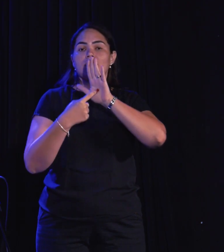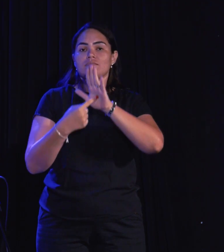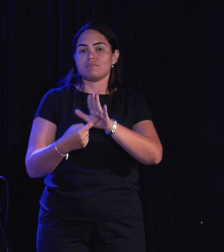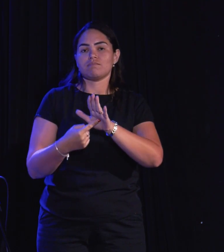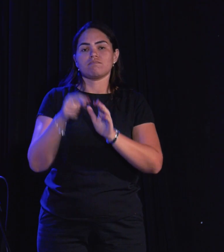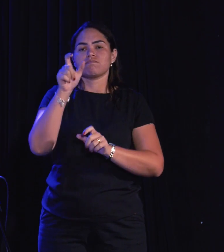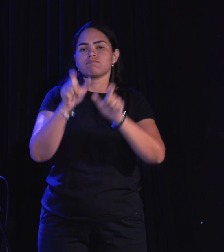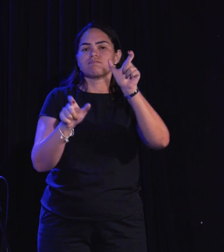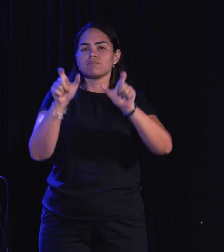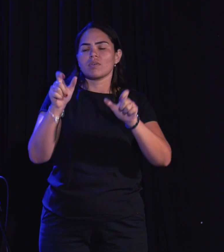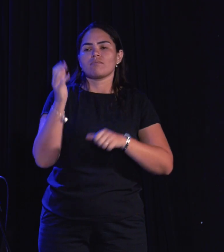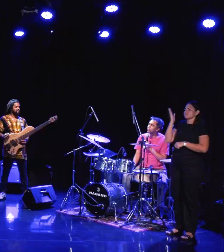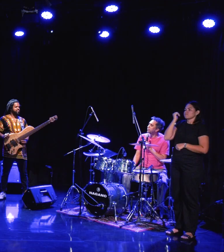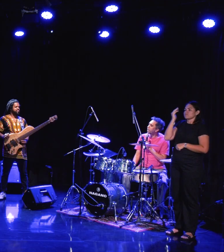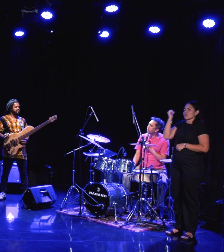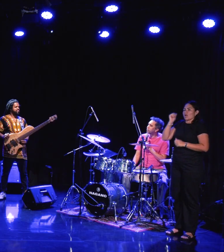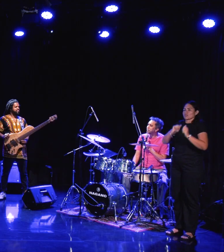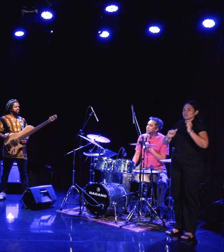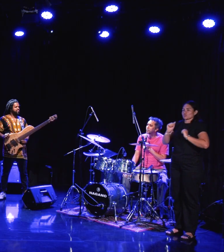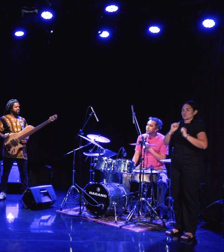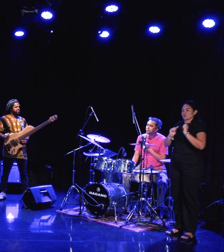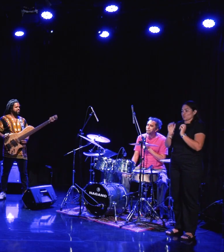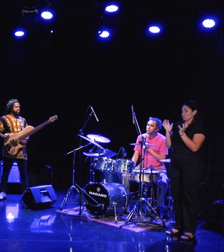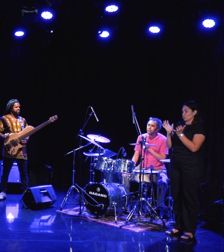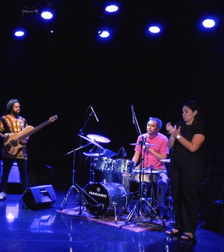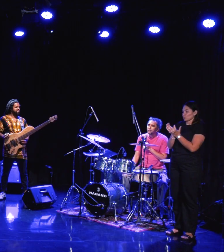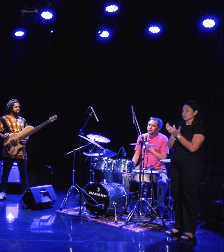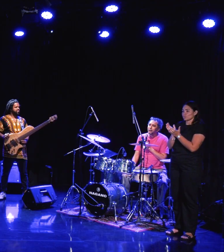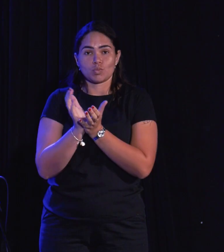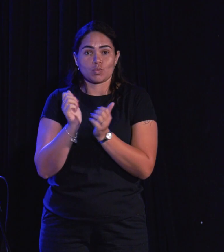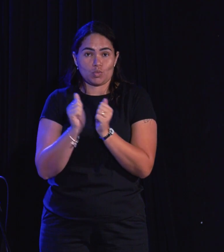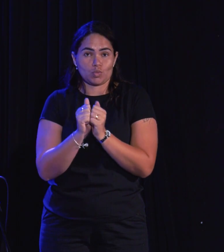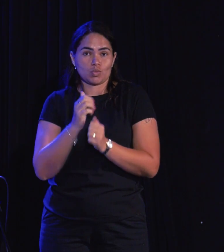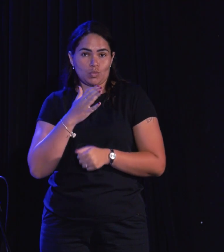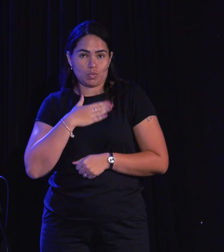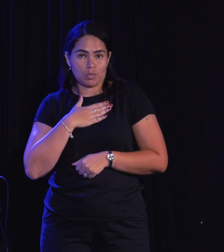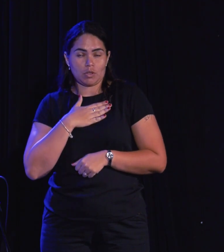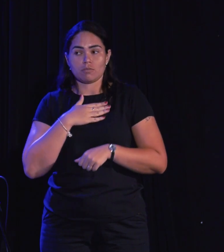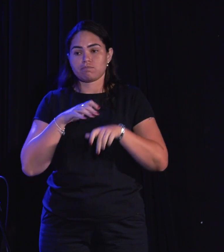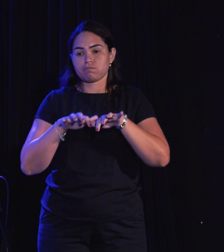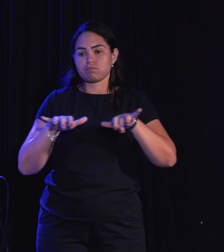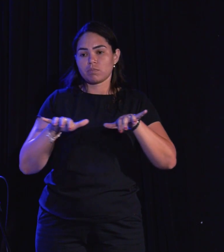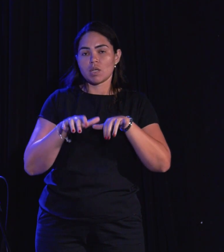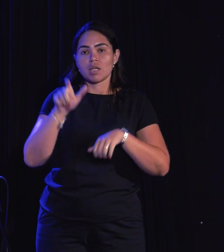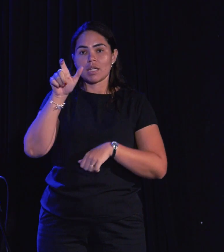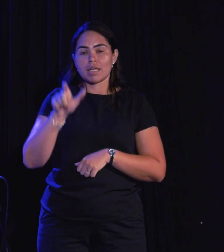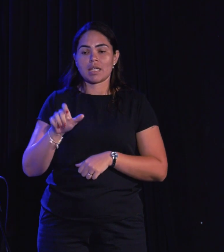artistas que estão dividindo aqui o palco comigo, ao piano Tiago Almeida.